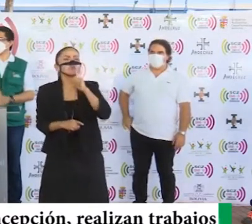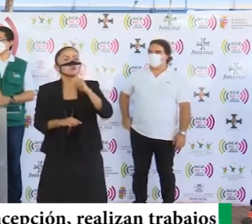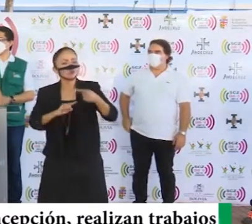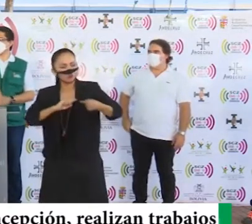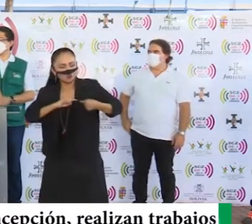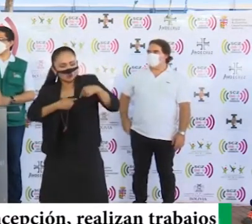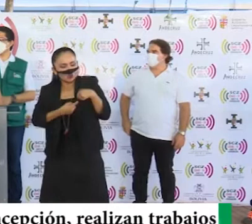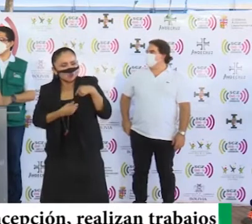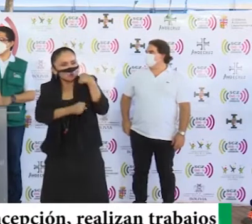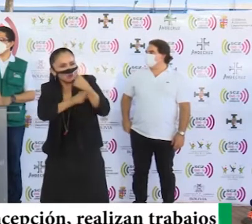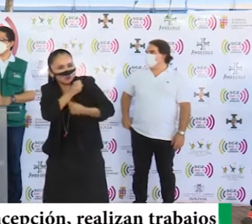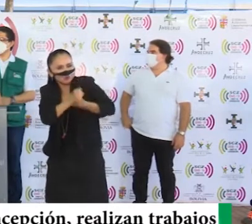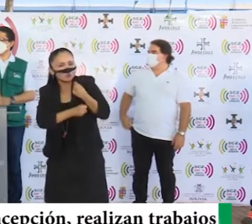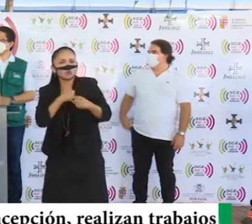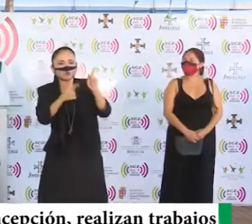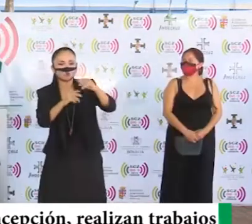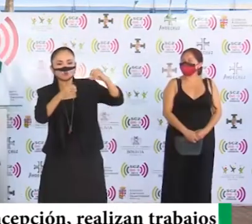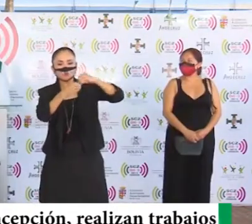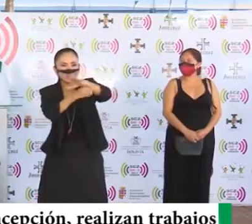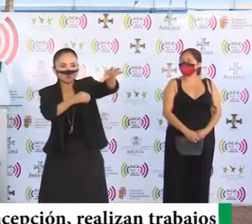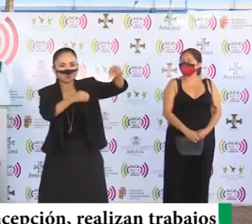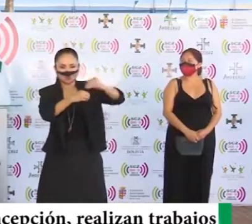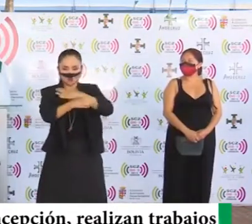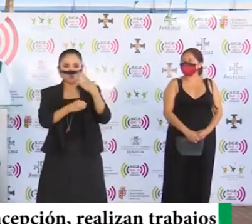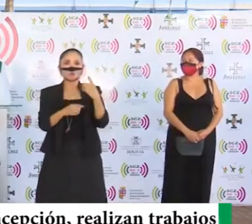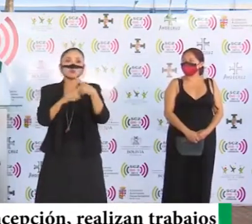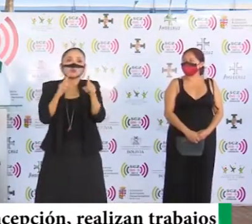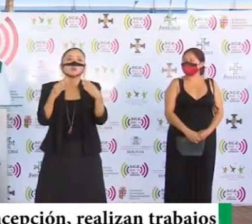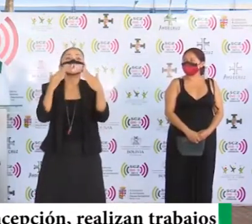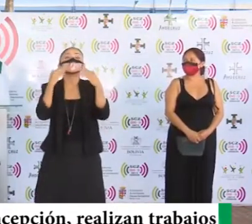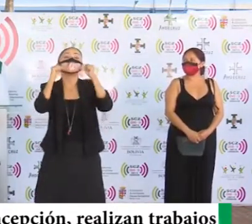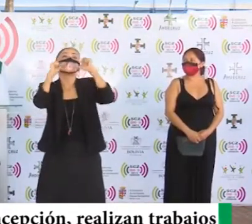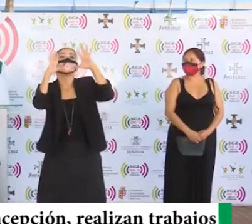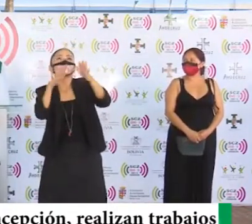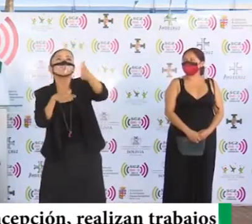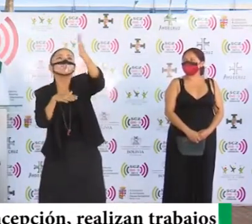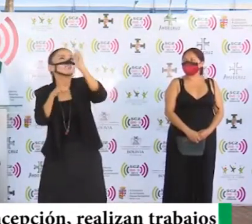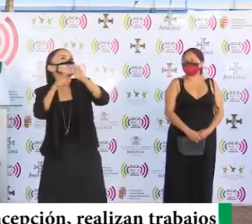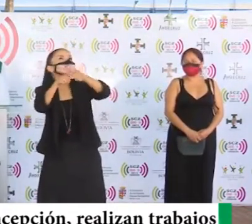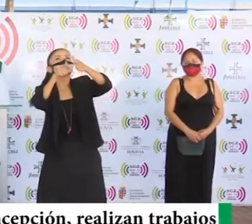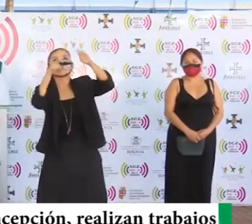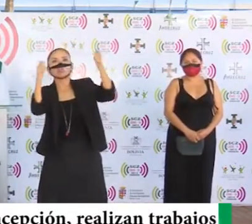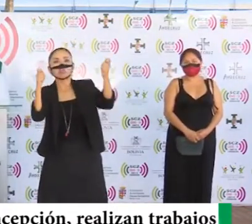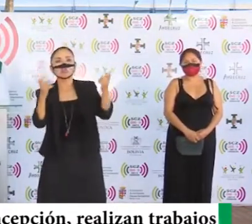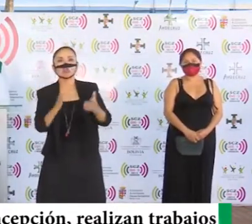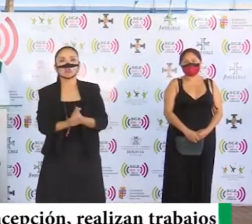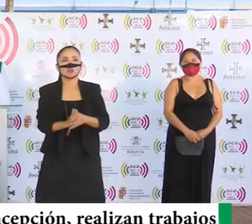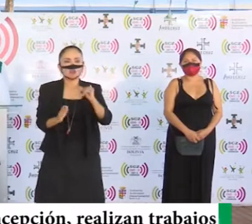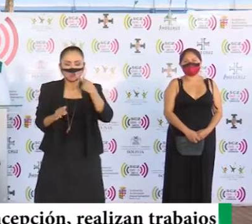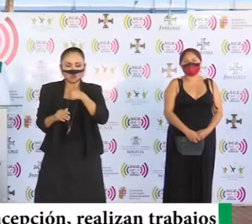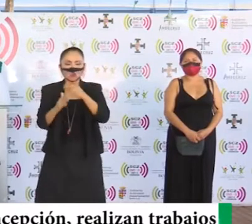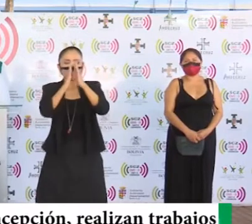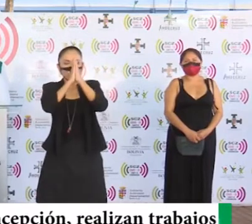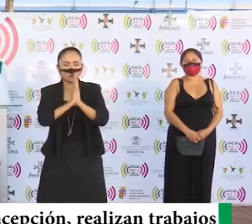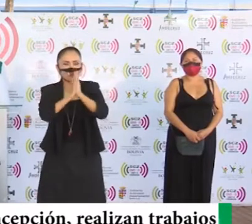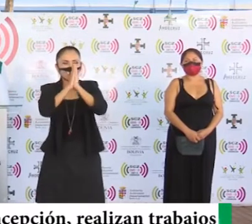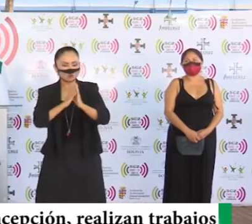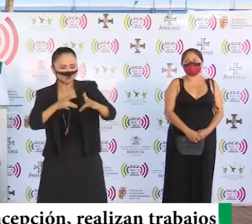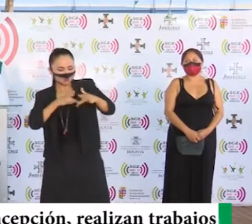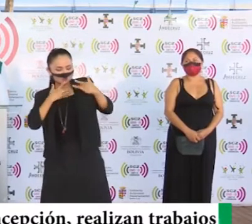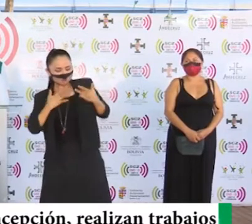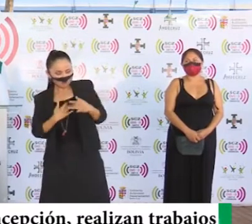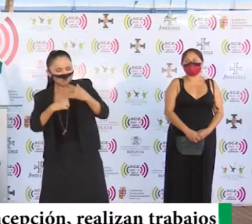doloroso que no se lo deseo a nadie. Pero la bendición de Dios es grande cuando uno ora y pide de corazón